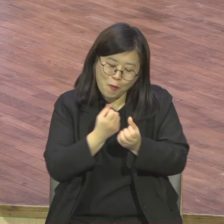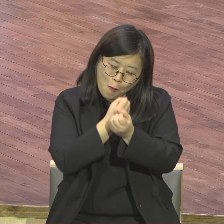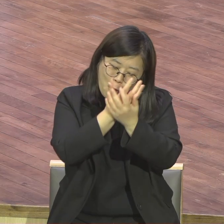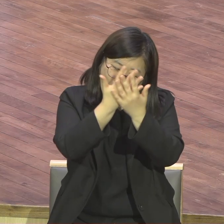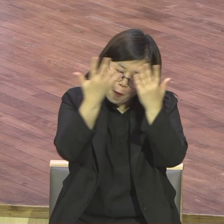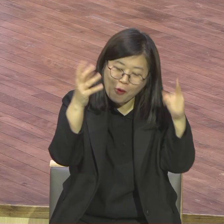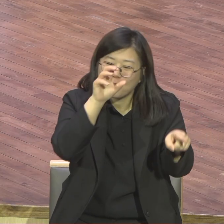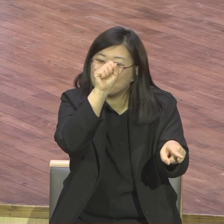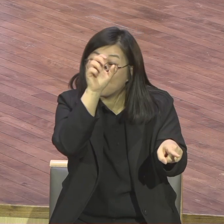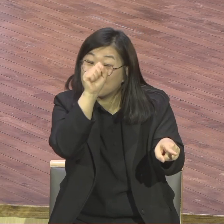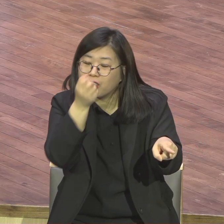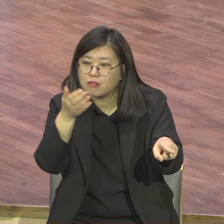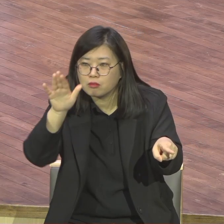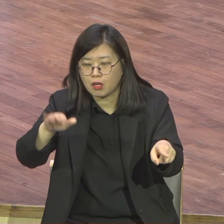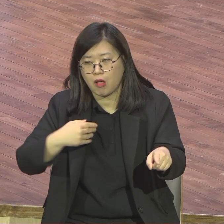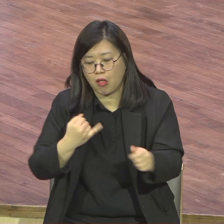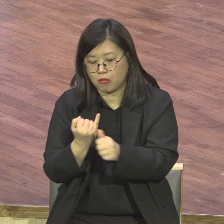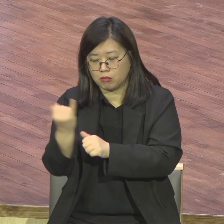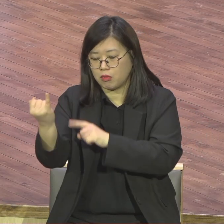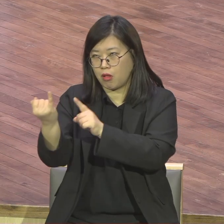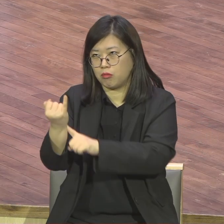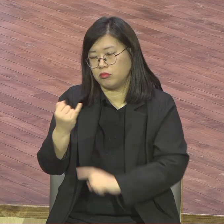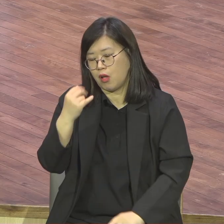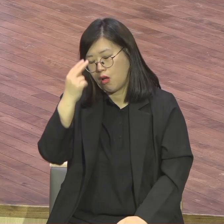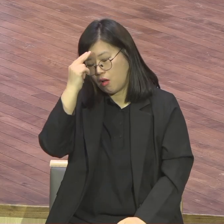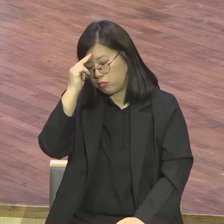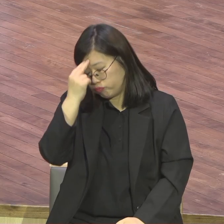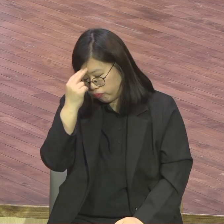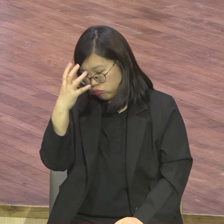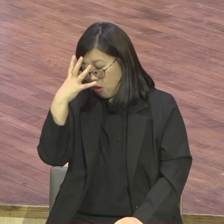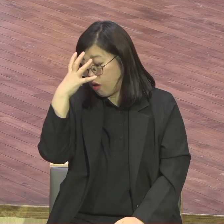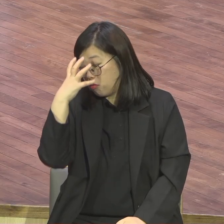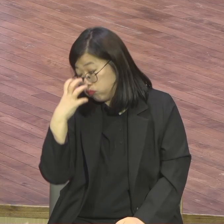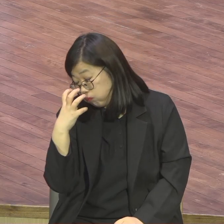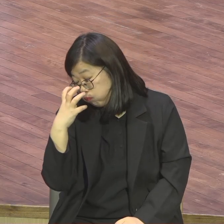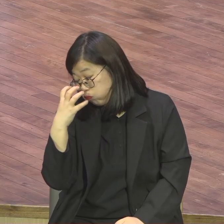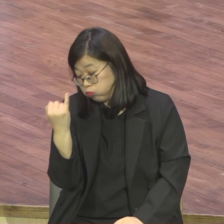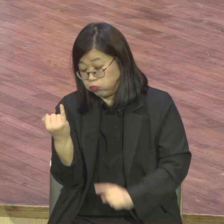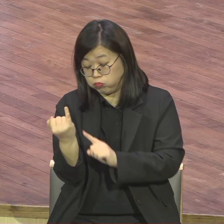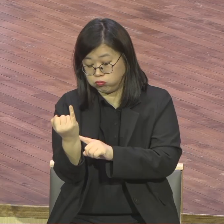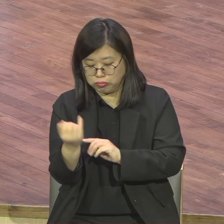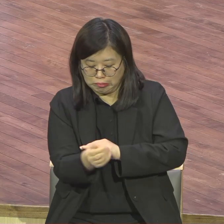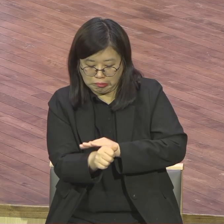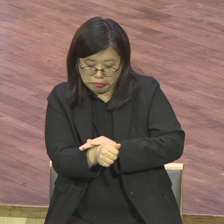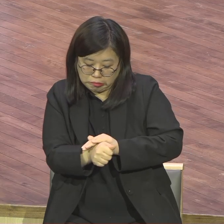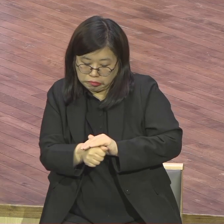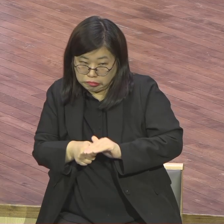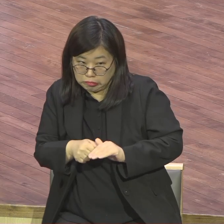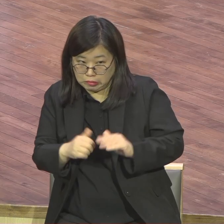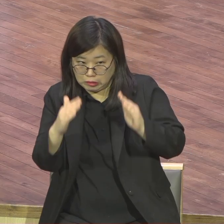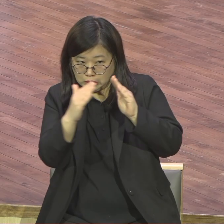심각하게. 소심하고 맨날 사람 두려워하고 사람 오는 거 싫어하면. 그 집은 초성집입니다.